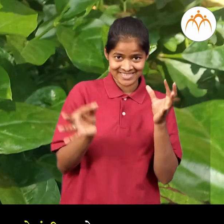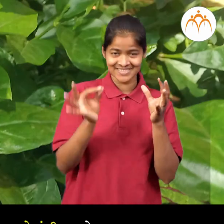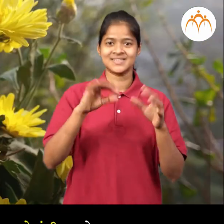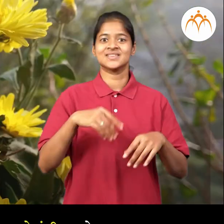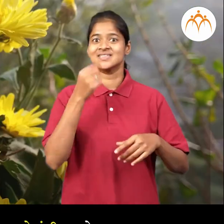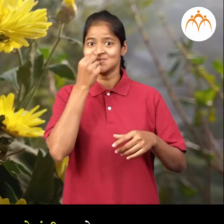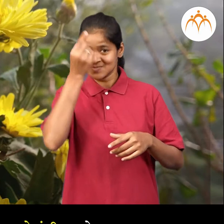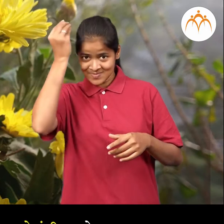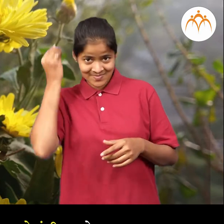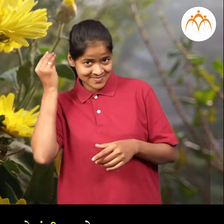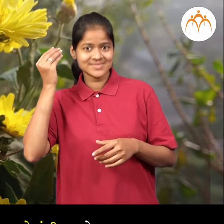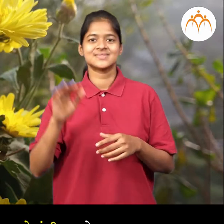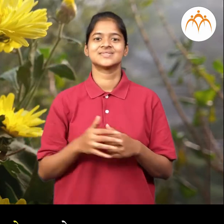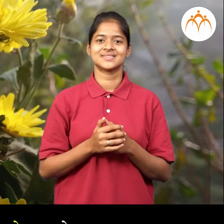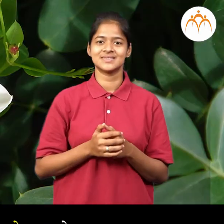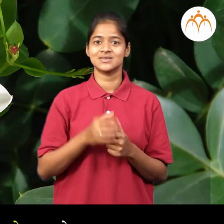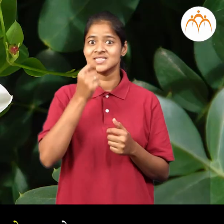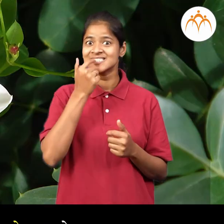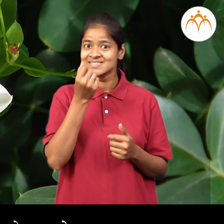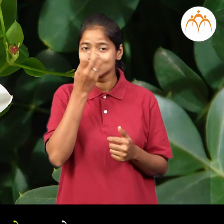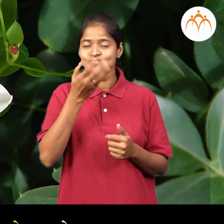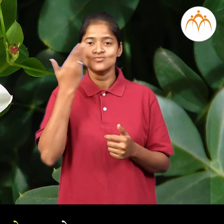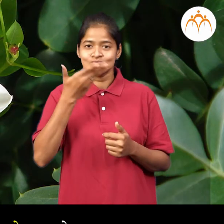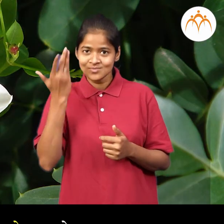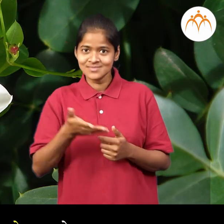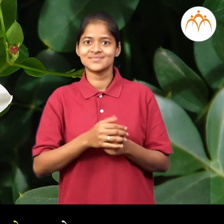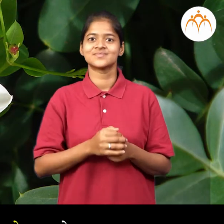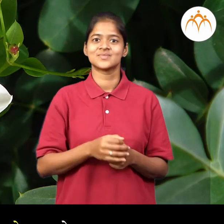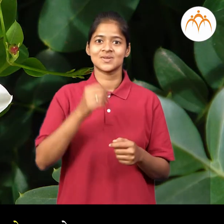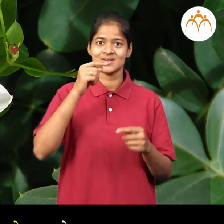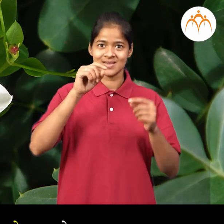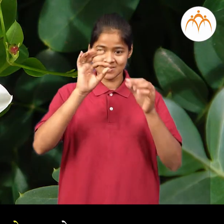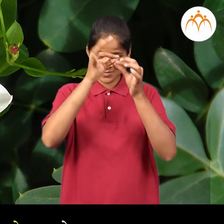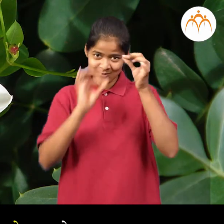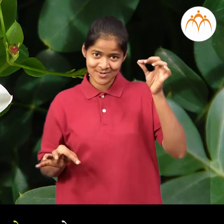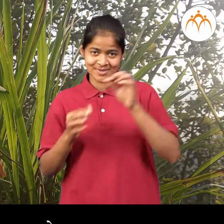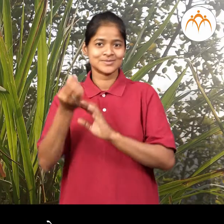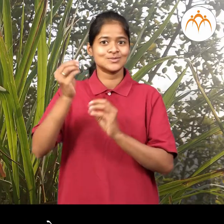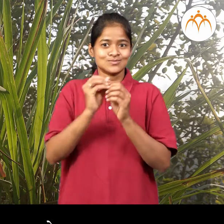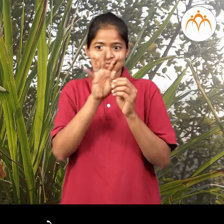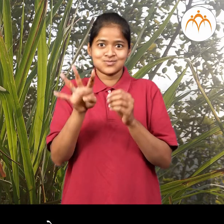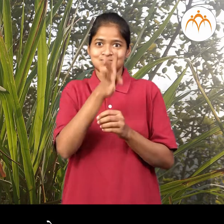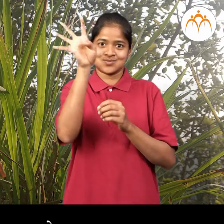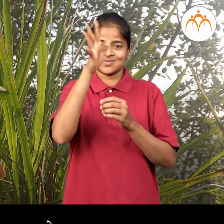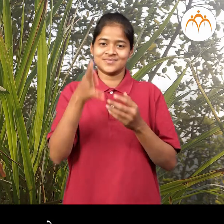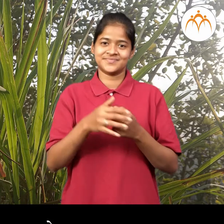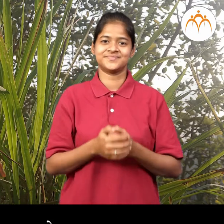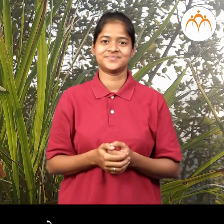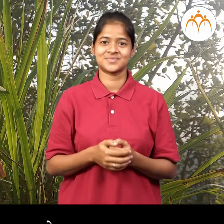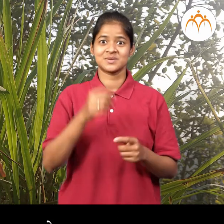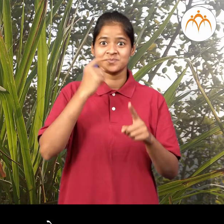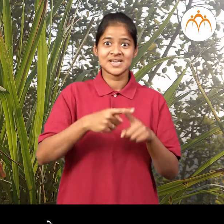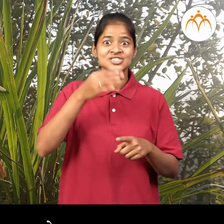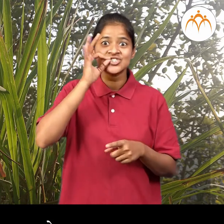शेवंती आहे जाईचा फुलांचा वेल पन आहे बागेत गउती चाहा सुद्धा आहे